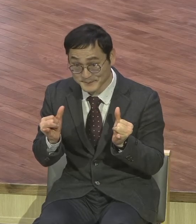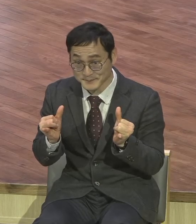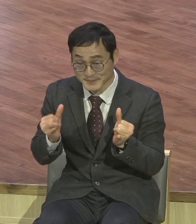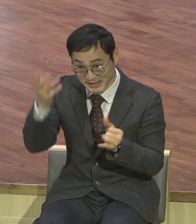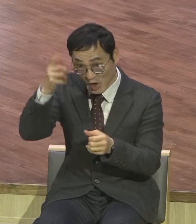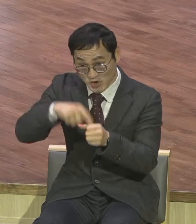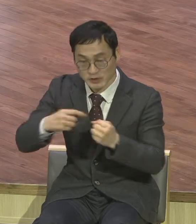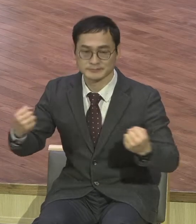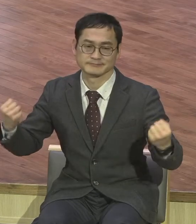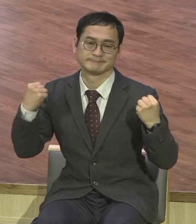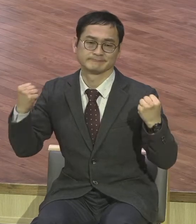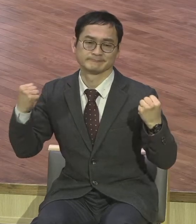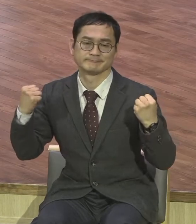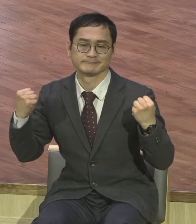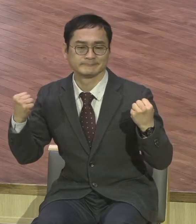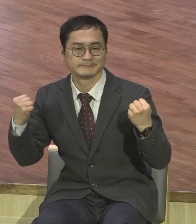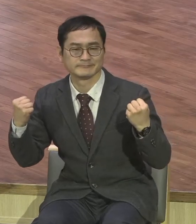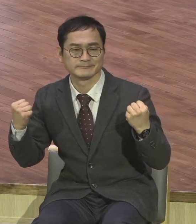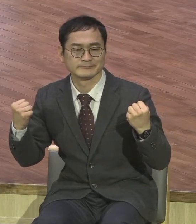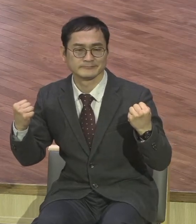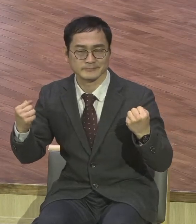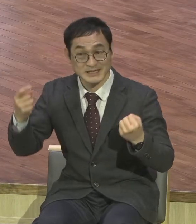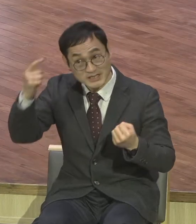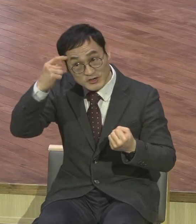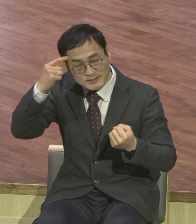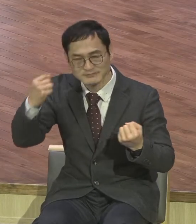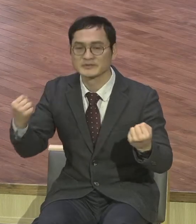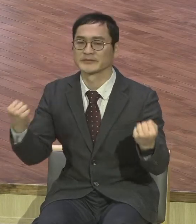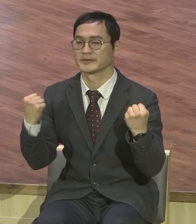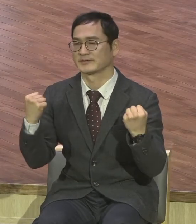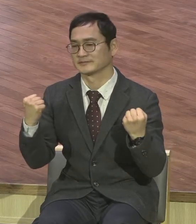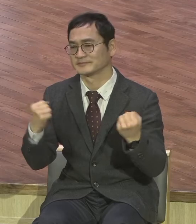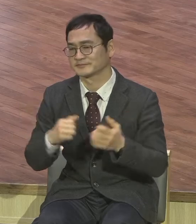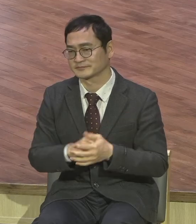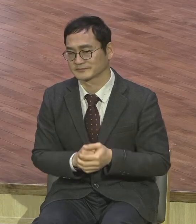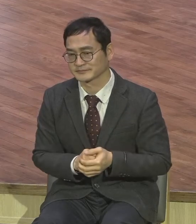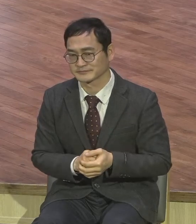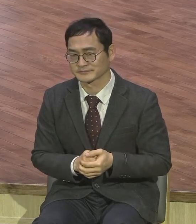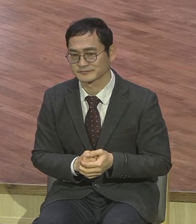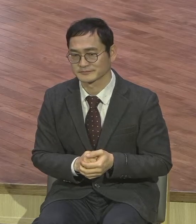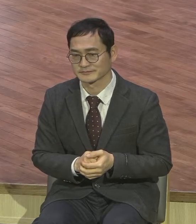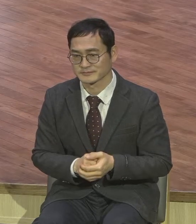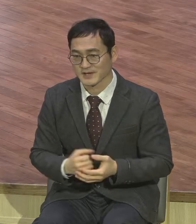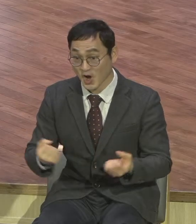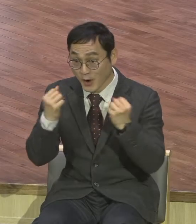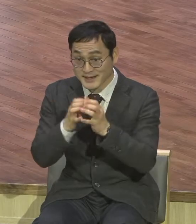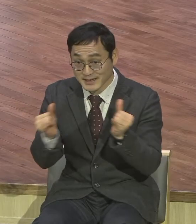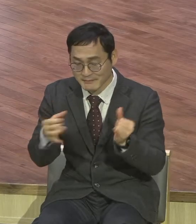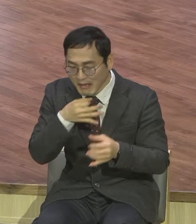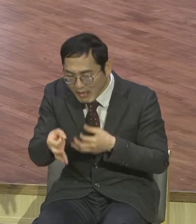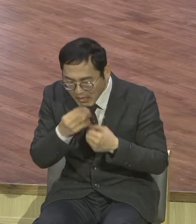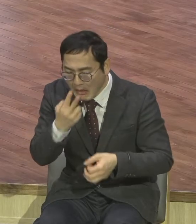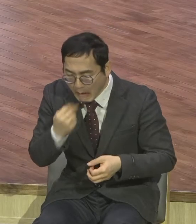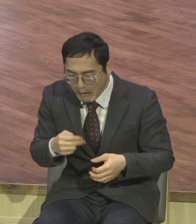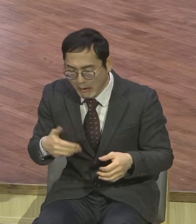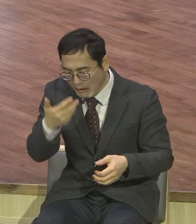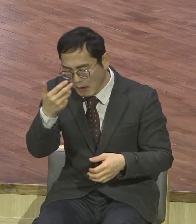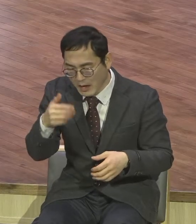영적으로 건강하다고요. 정신적으로 건강하다고요. 건강한 사람은 감기 안 걸립니다. 저 하나님의 은혜로